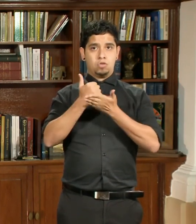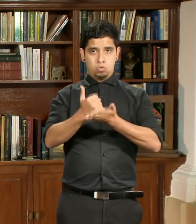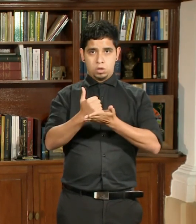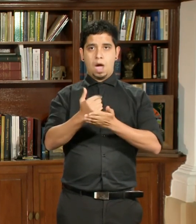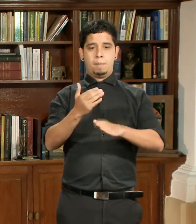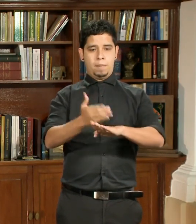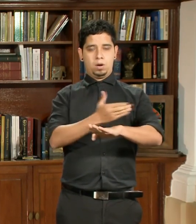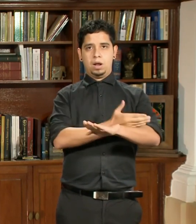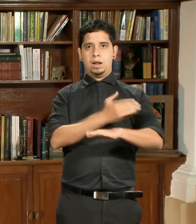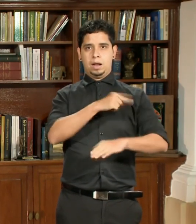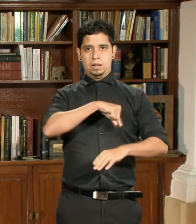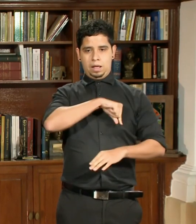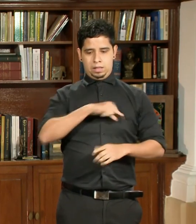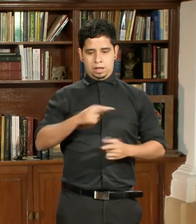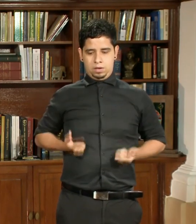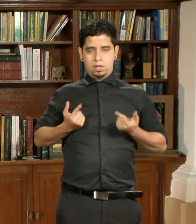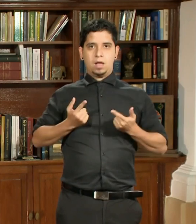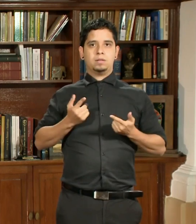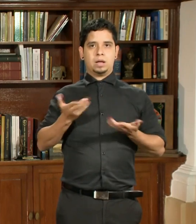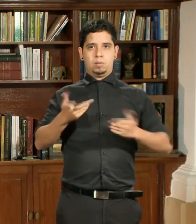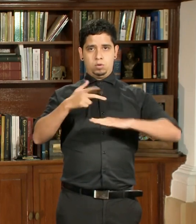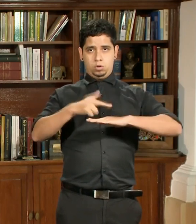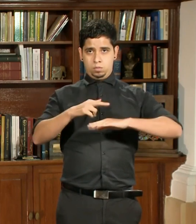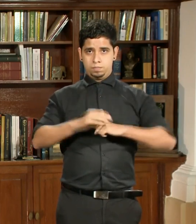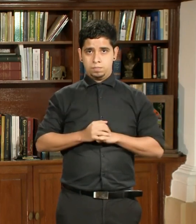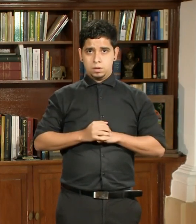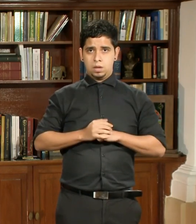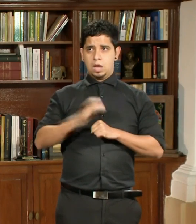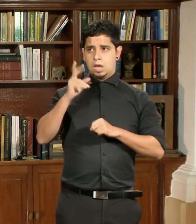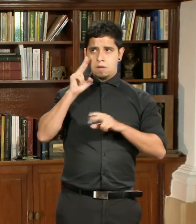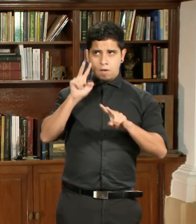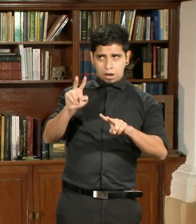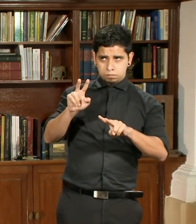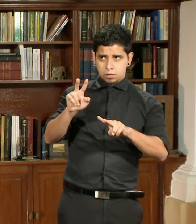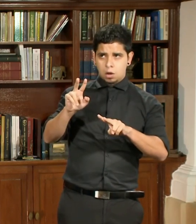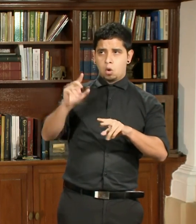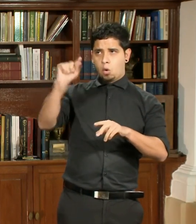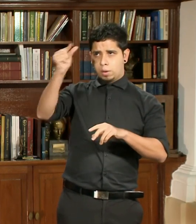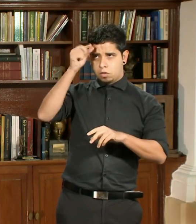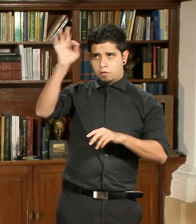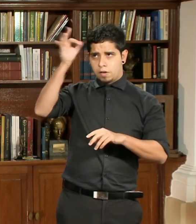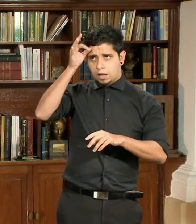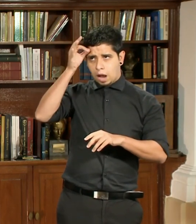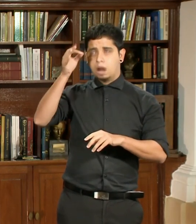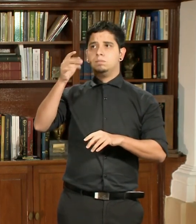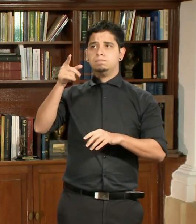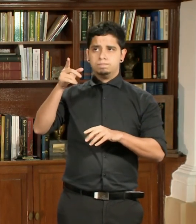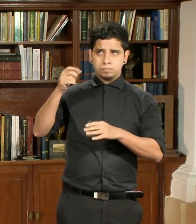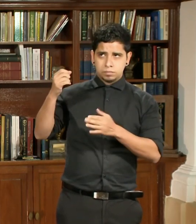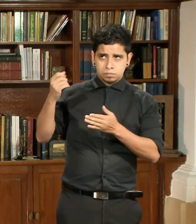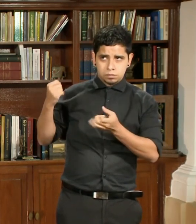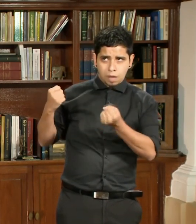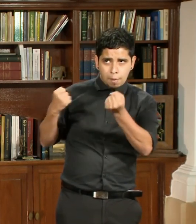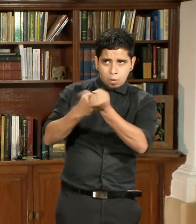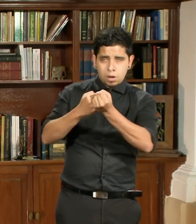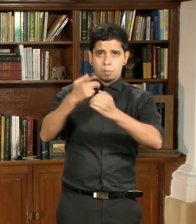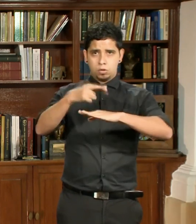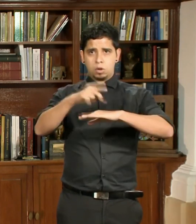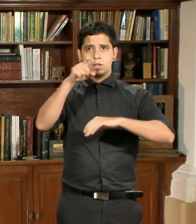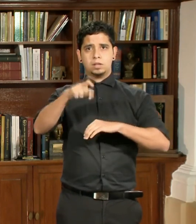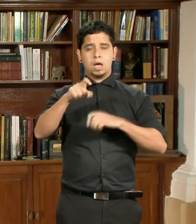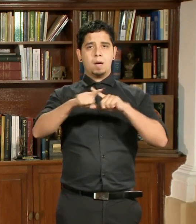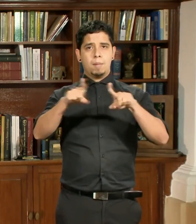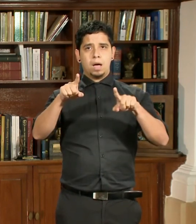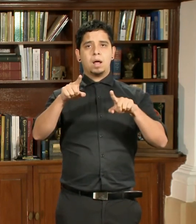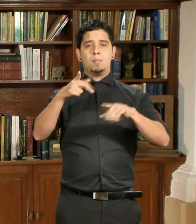promover que el Gobierno Federal cumpla con su responsabilidad de proveer el apoyo que Puerto Rico necesita para su